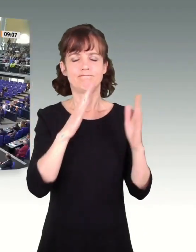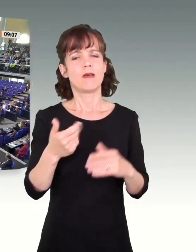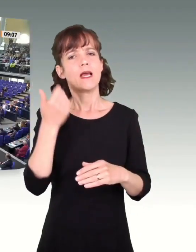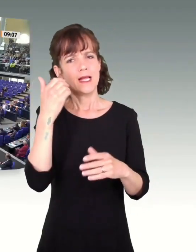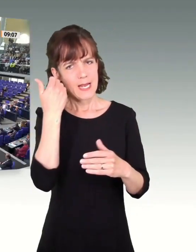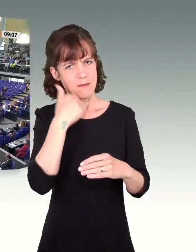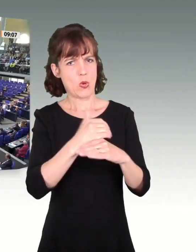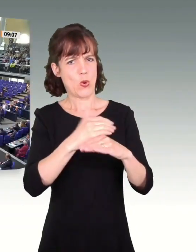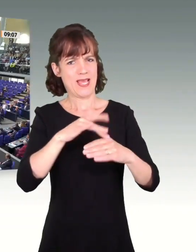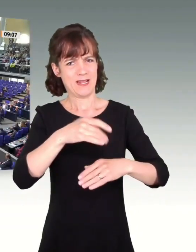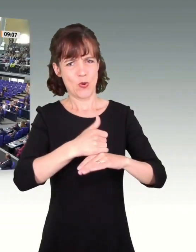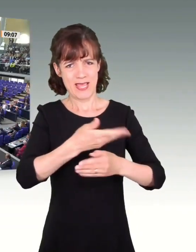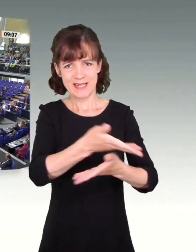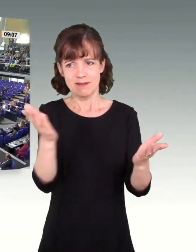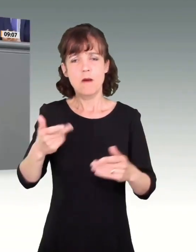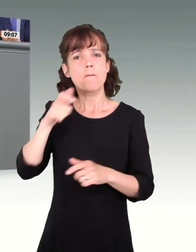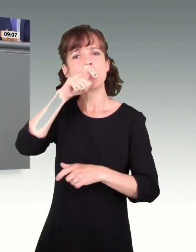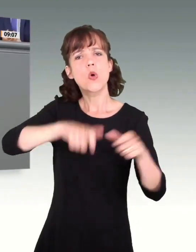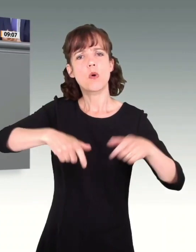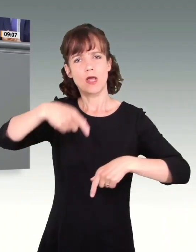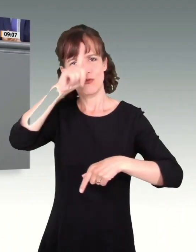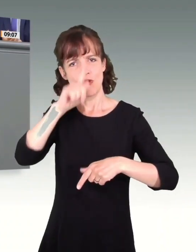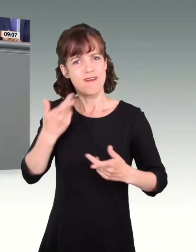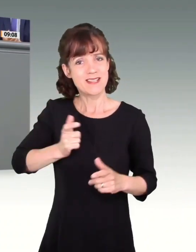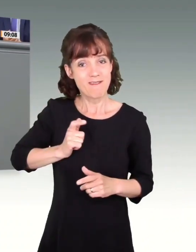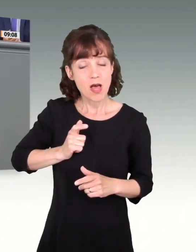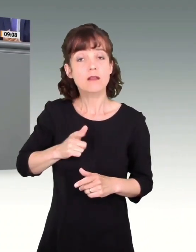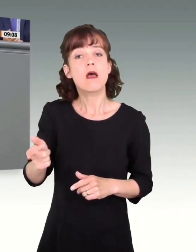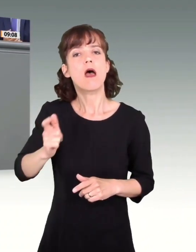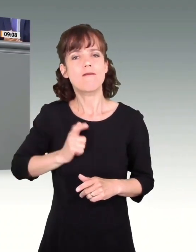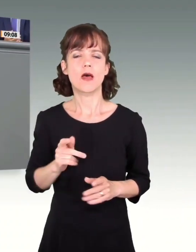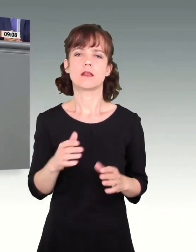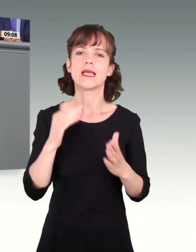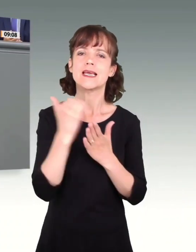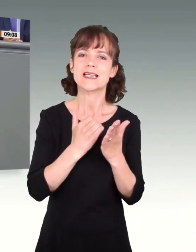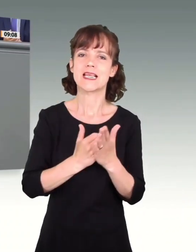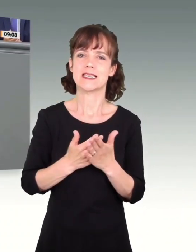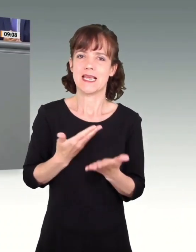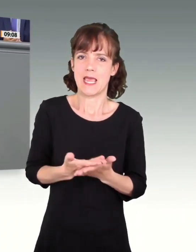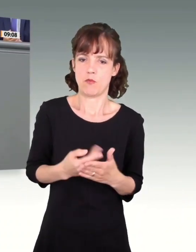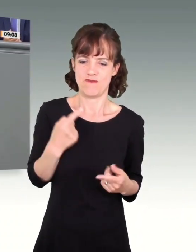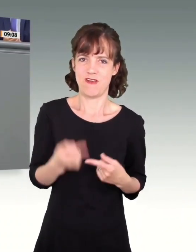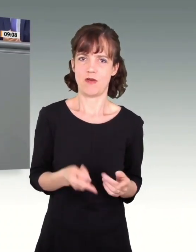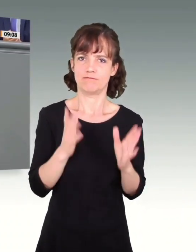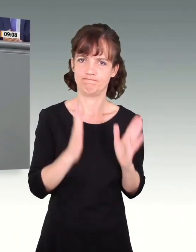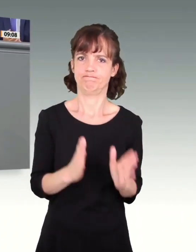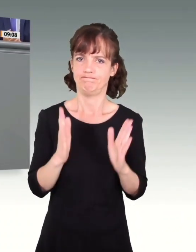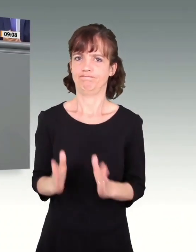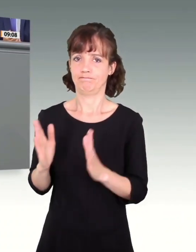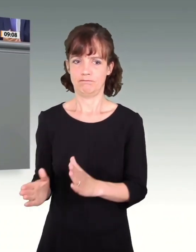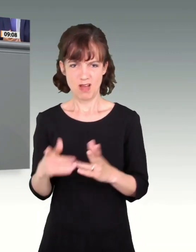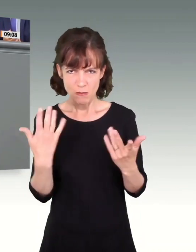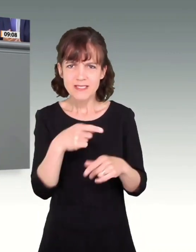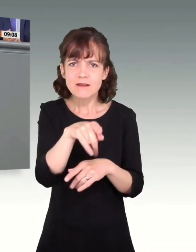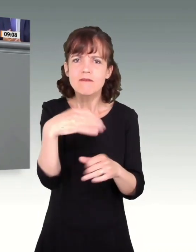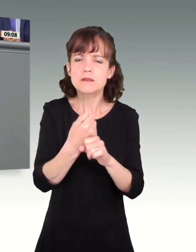und Bürger unseres Landes? Sie erwarten vor allen Dingen eine ordentliche Gesetzgebungstätigkeit. Das, was Sie hier vollführen, ist